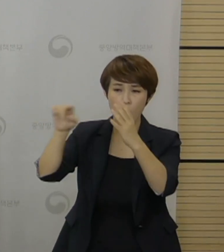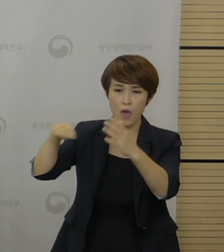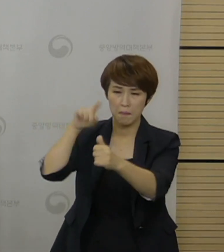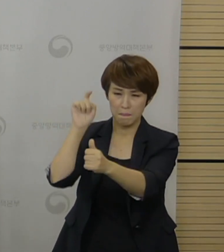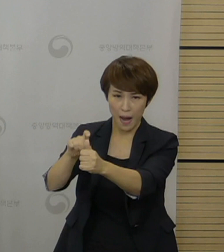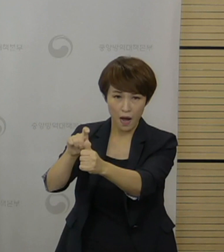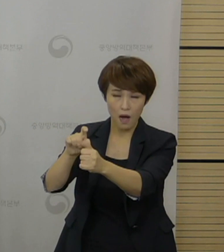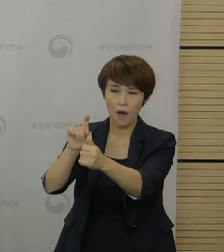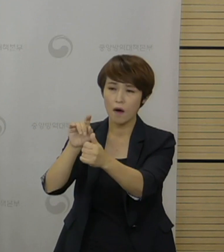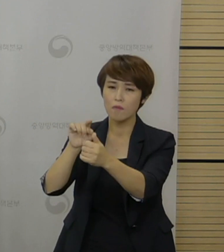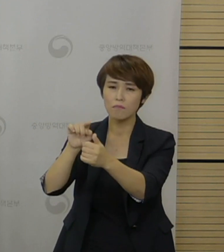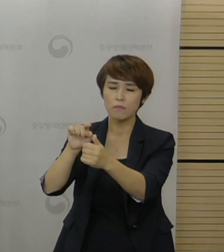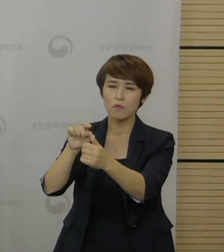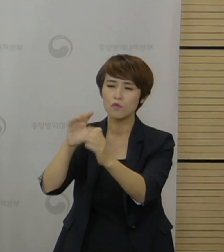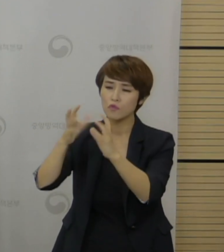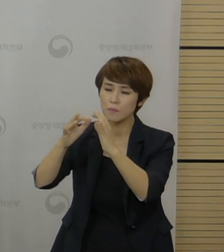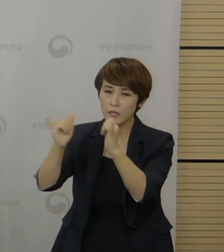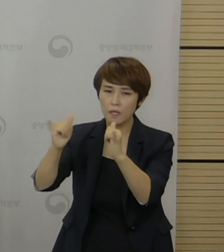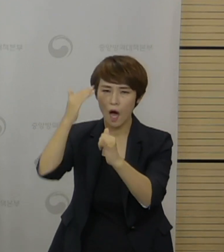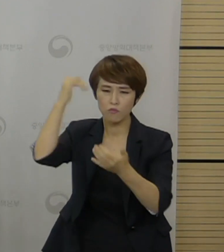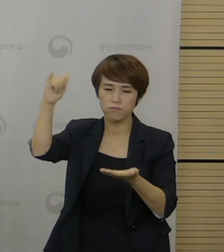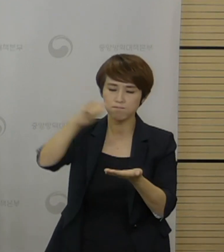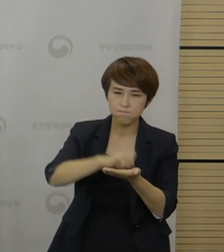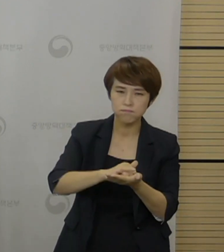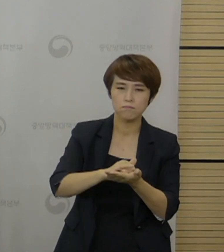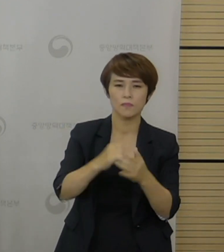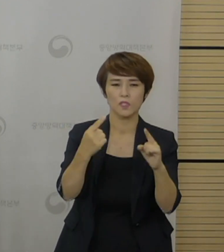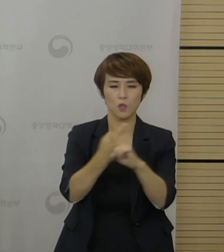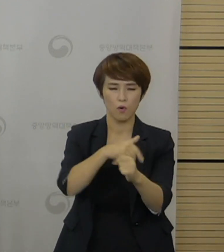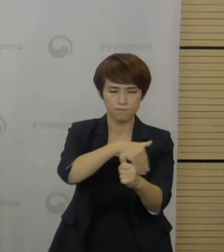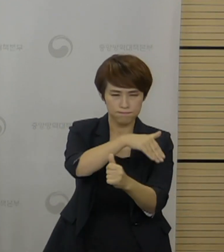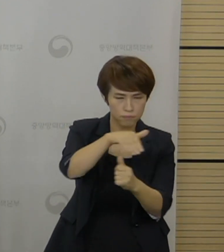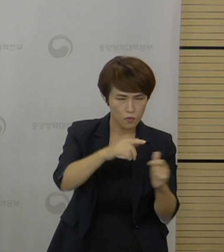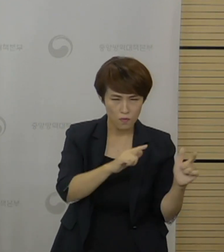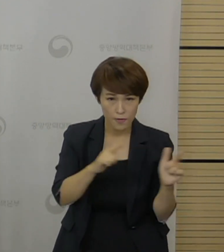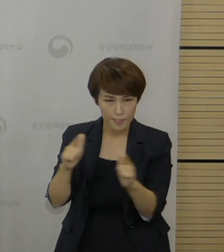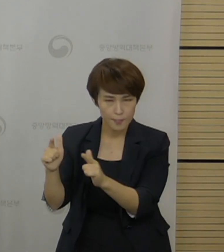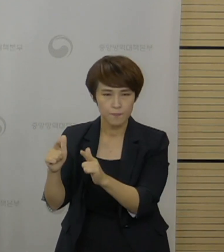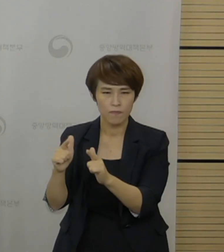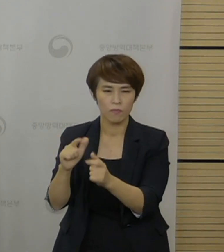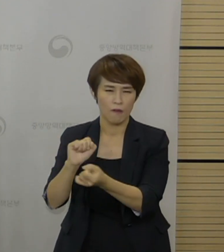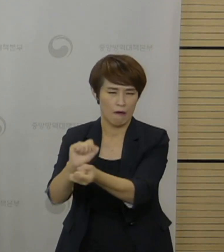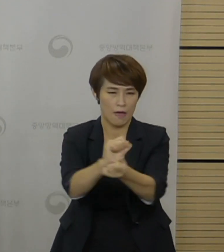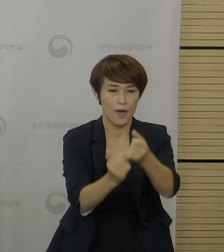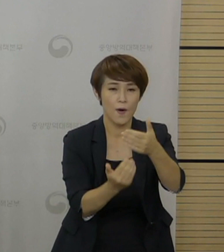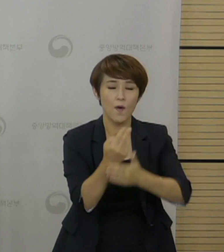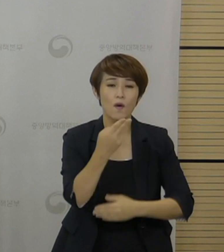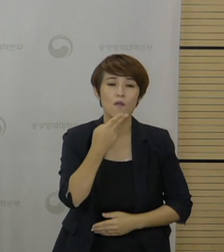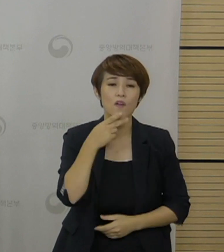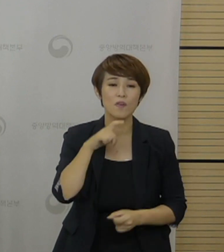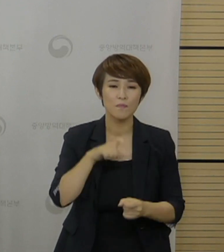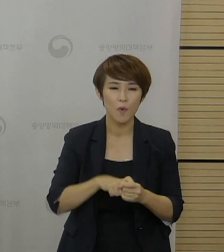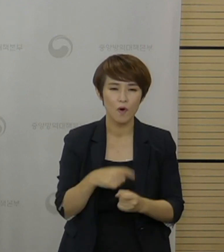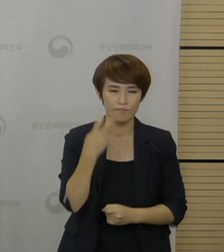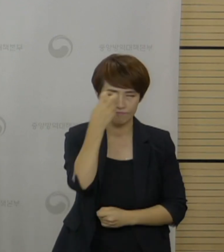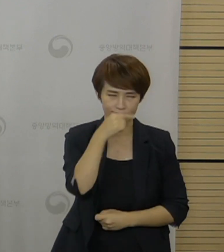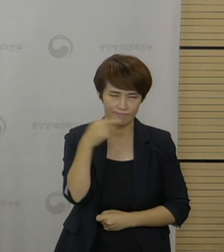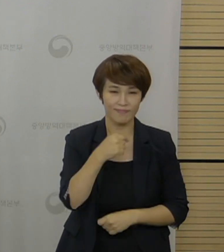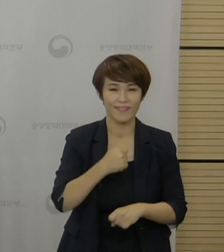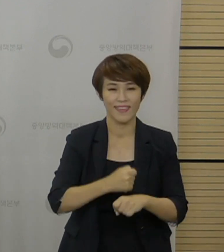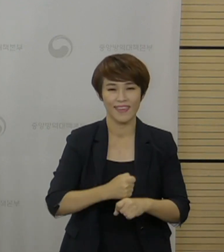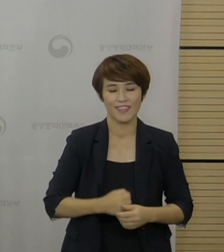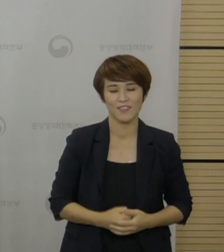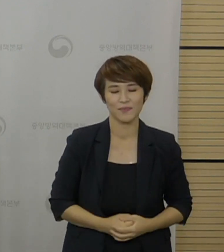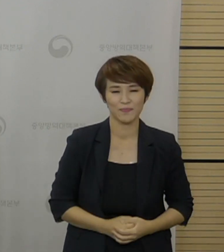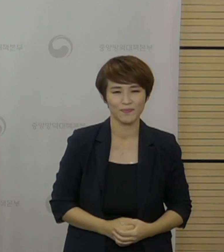판정을 받은 국민들의 입국 및 이동, 그리고 치료 전반의 과정에서 추가 감염 등이 일어나지 않도록 방역관리에 만전을 기하도록